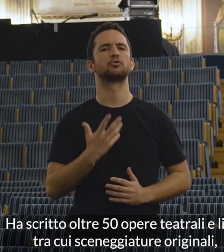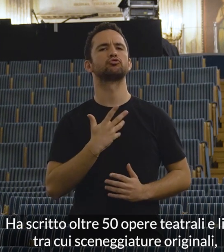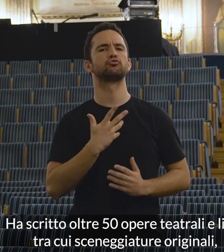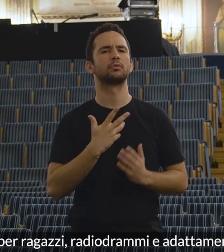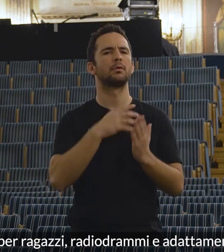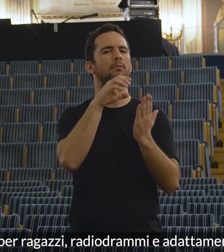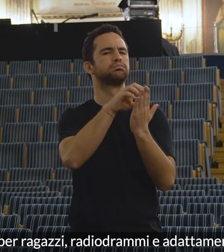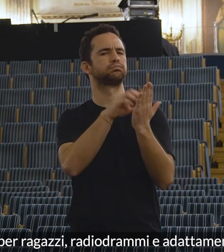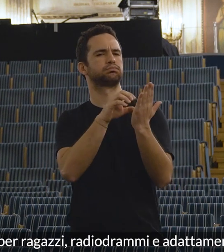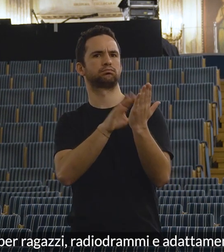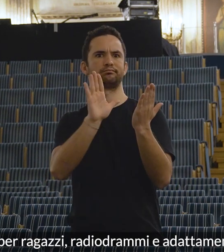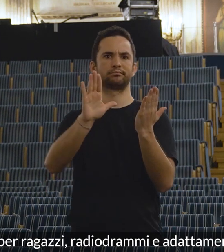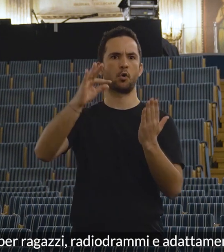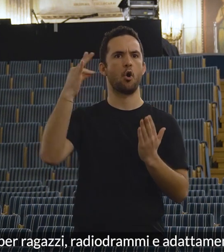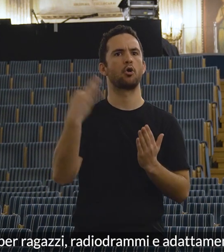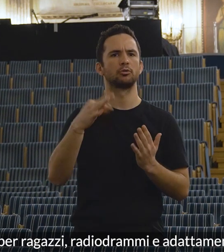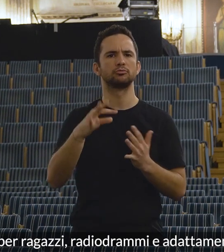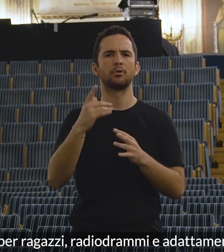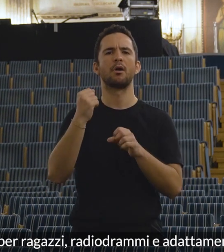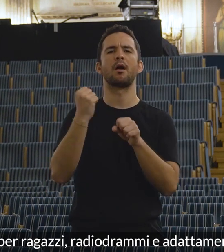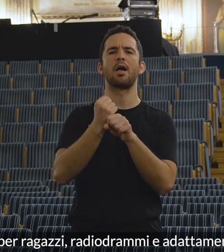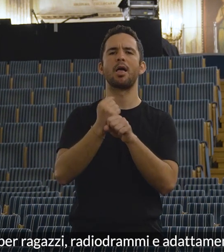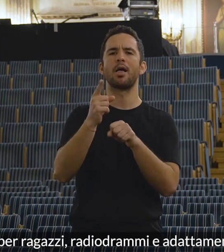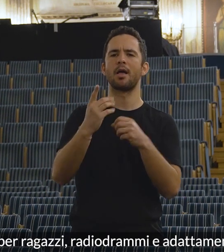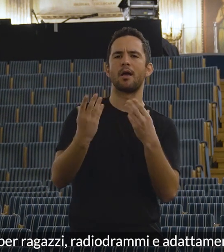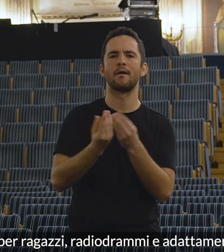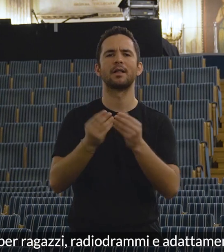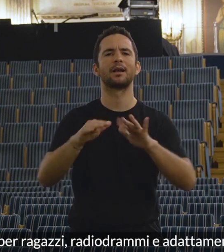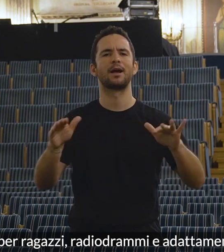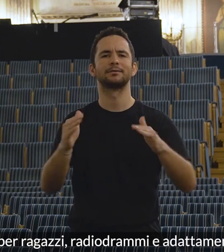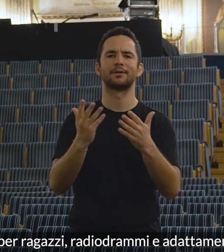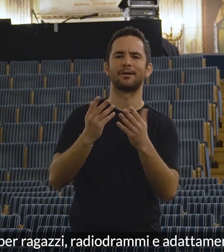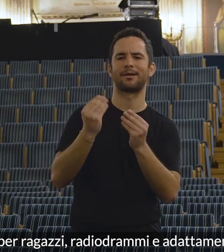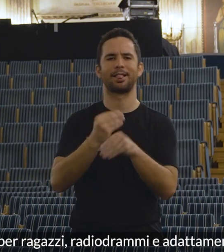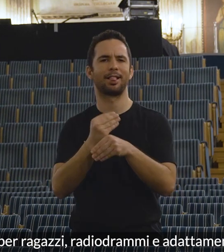P.S. per ragazzi radiodrammi e adattamenti teatrali.